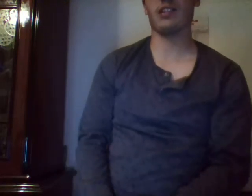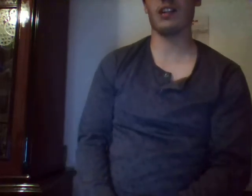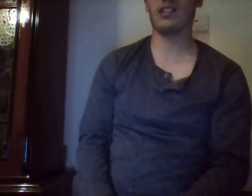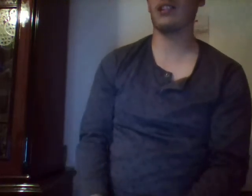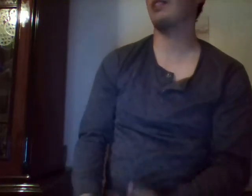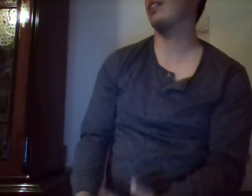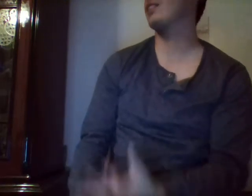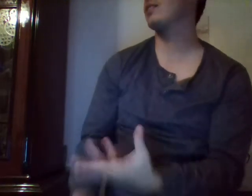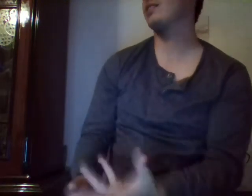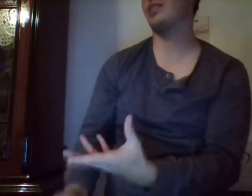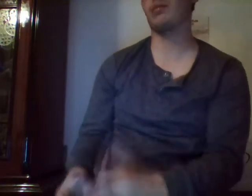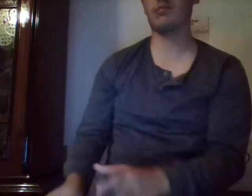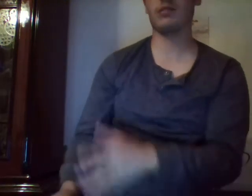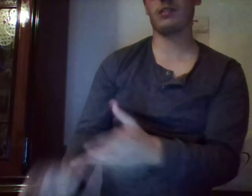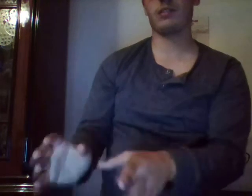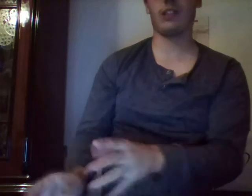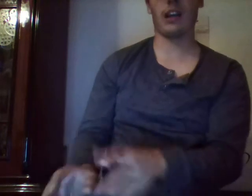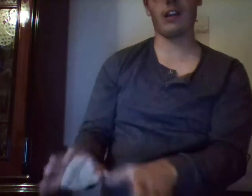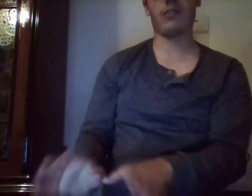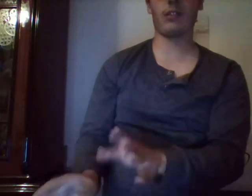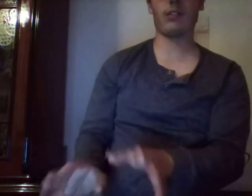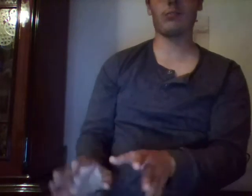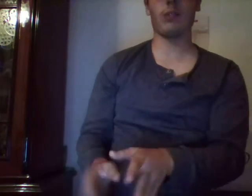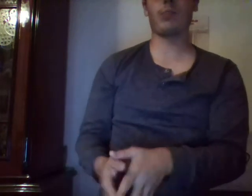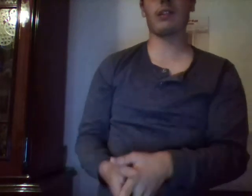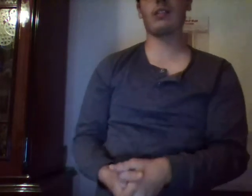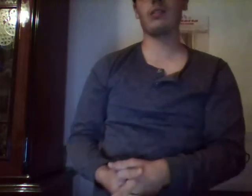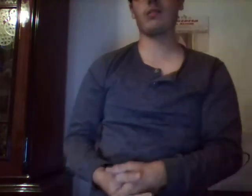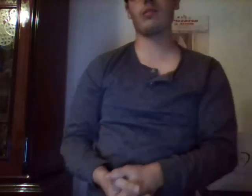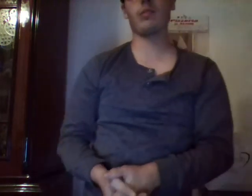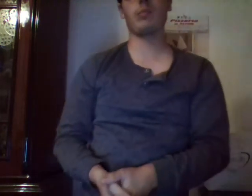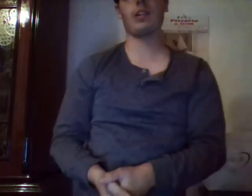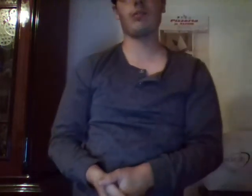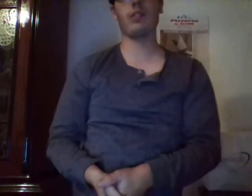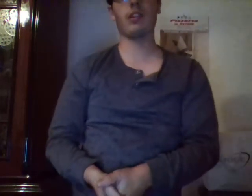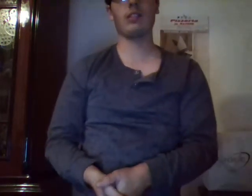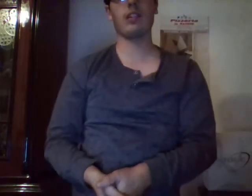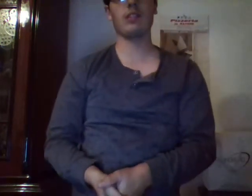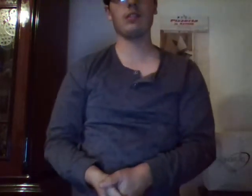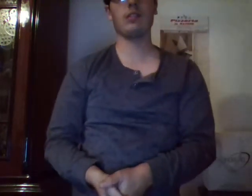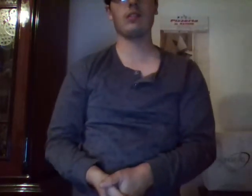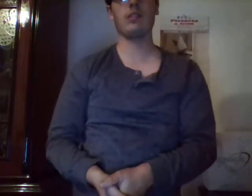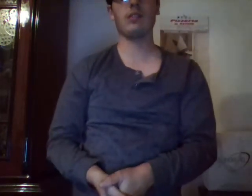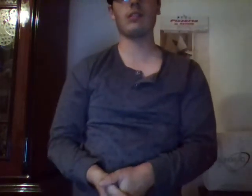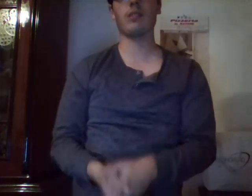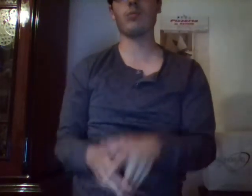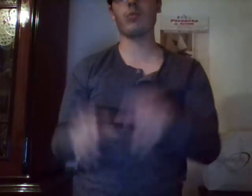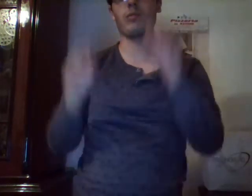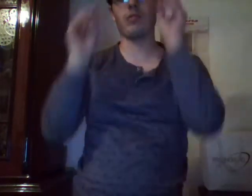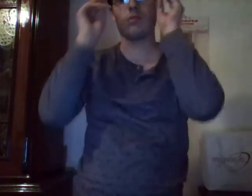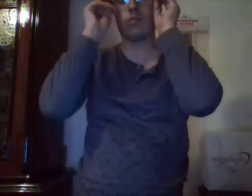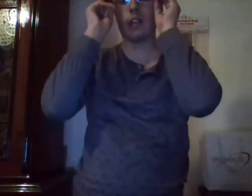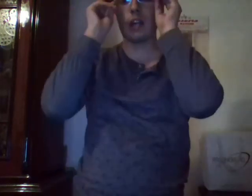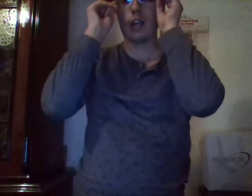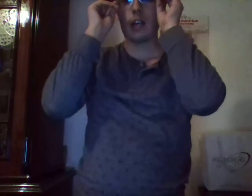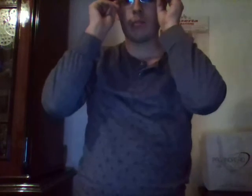anche se è forse un po prestino già per accendere i termosifoni ma